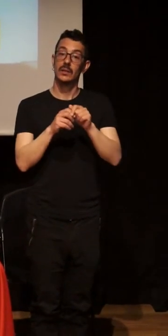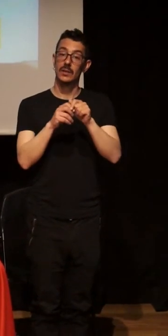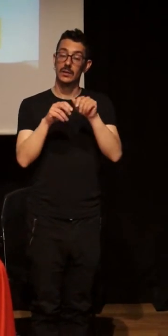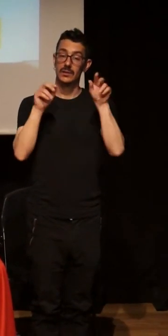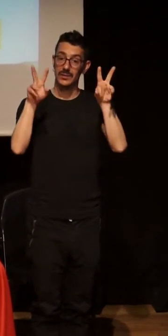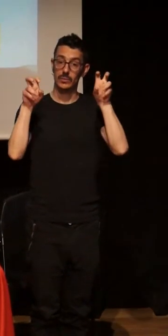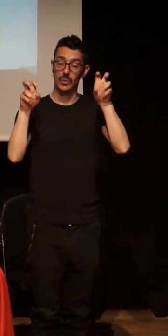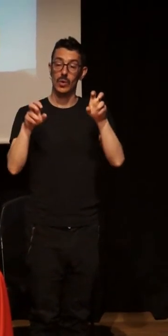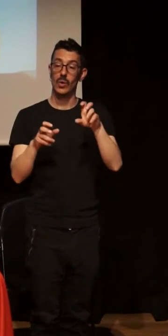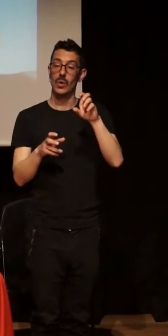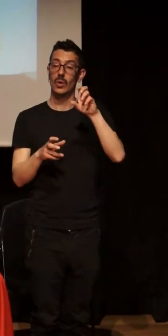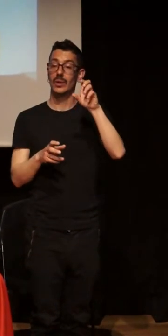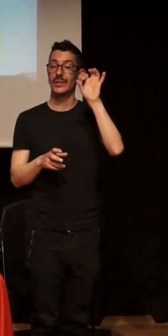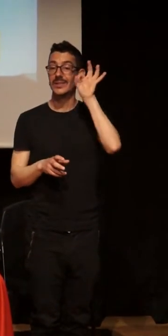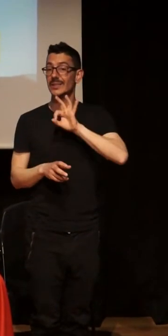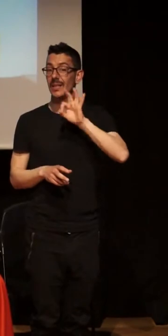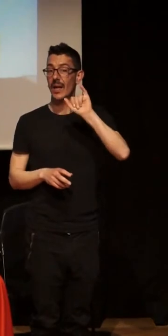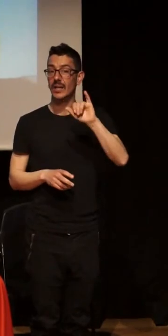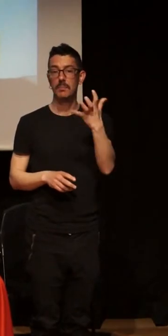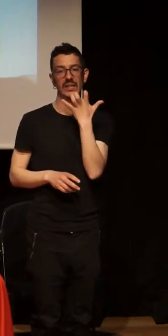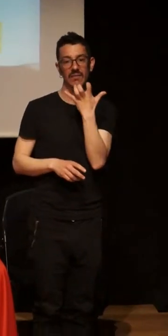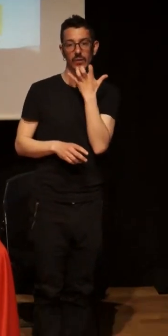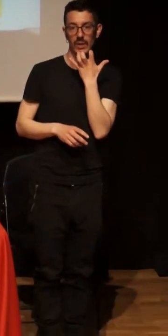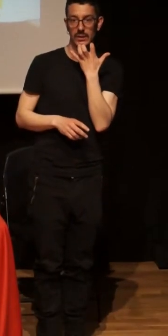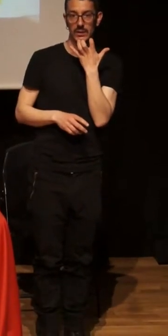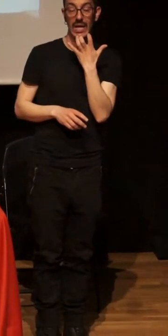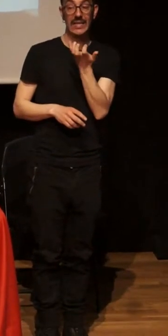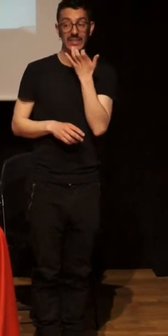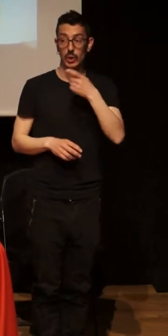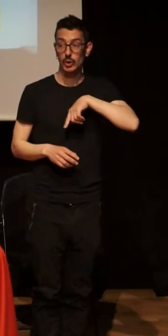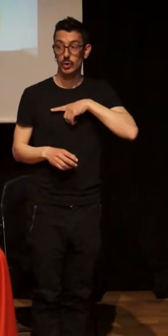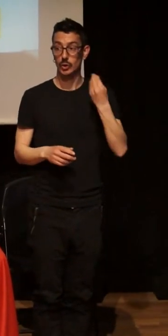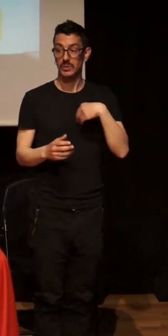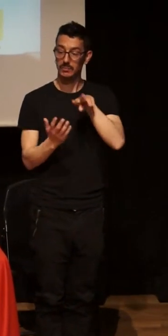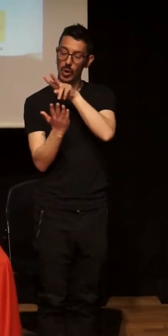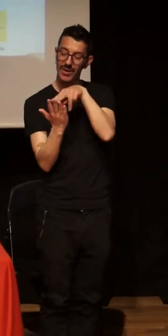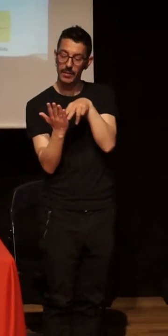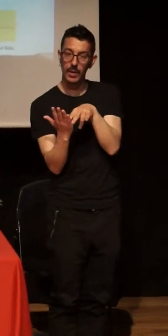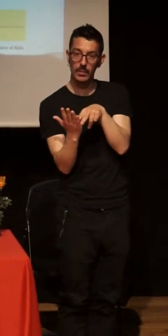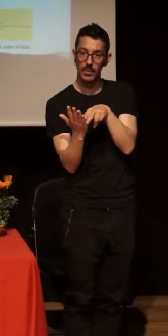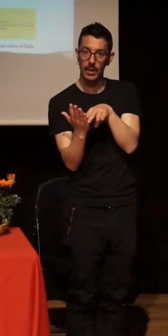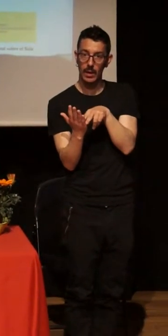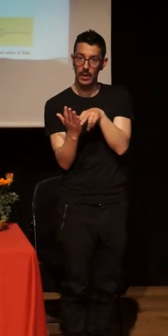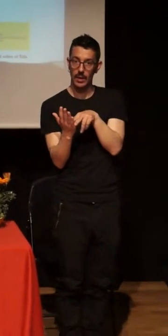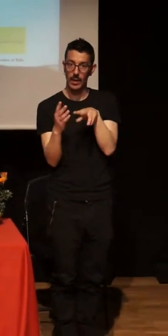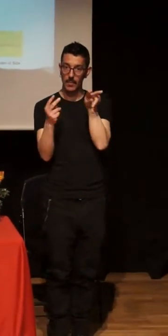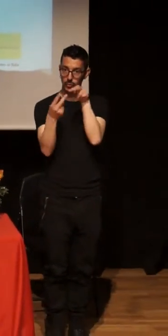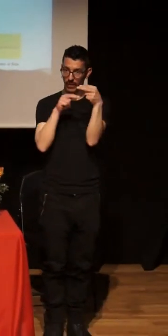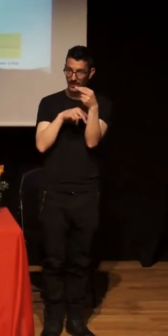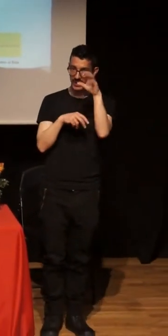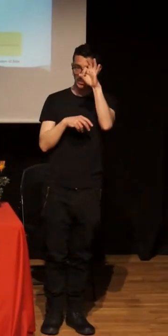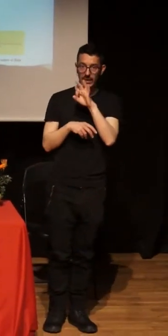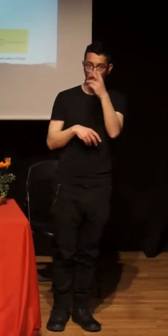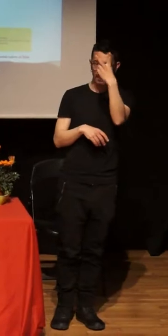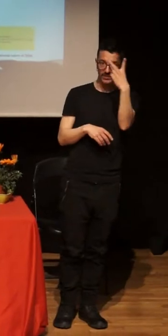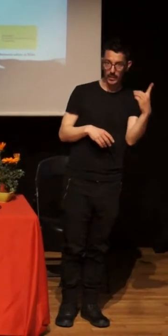to the book, in the key of the XXI, you will you, you will will you, because the